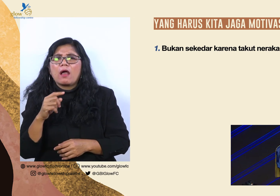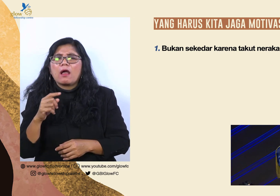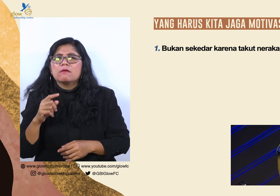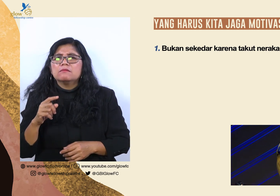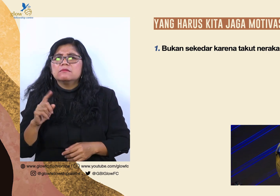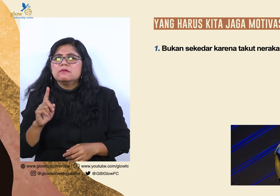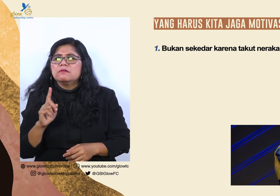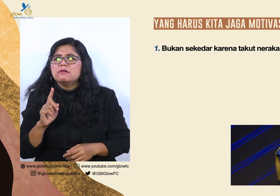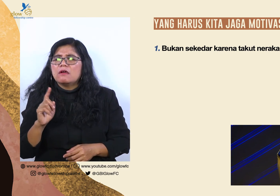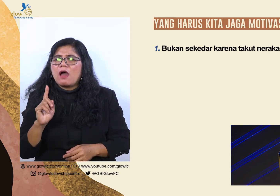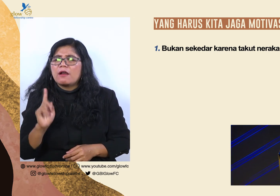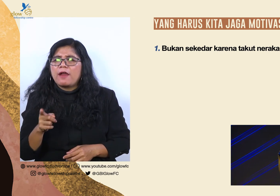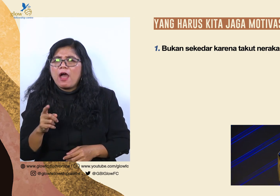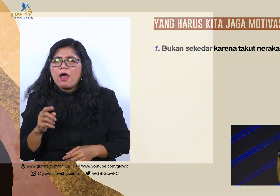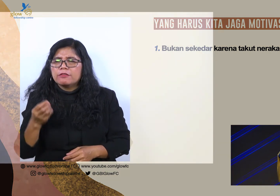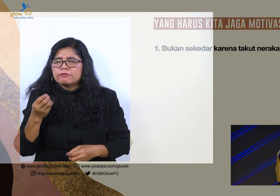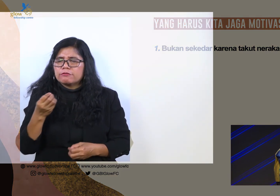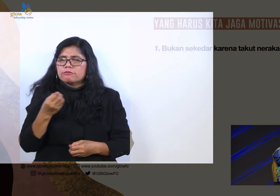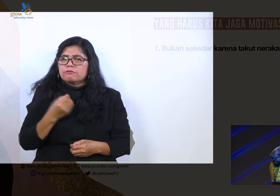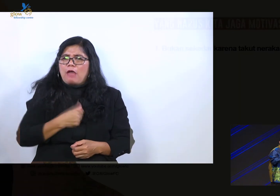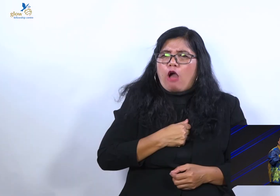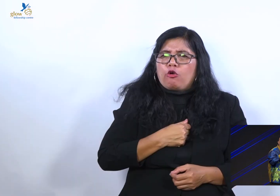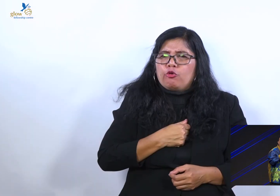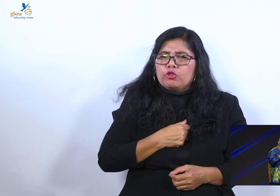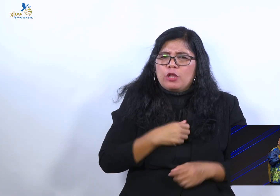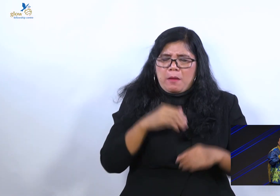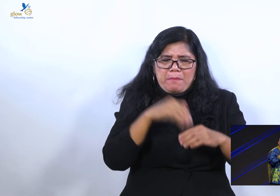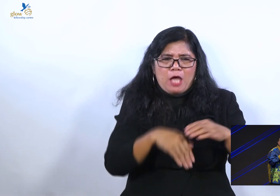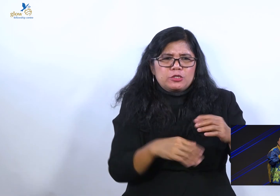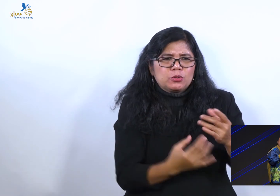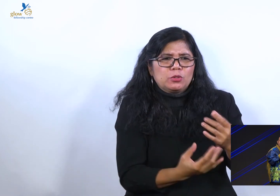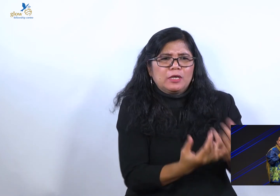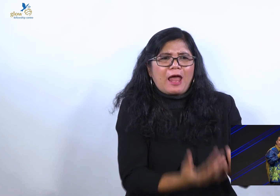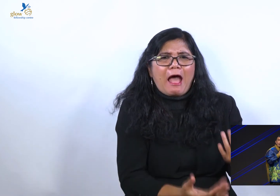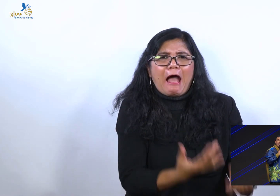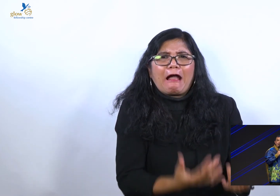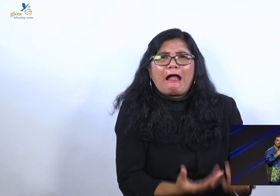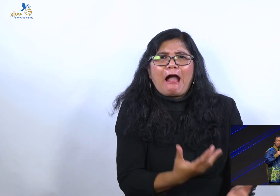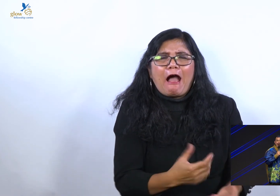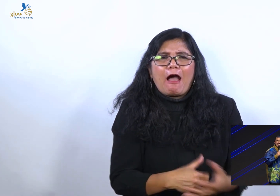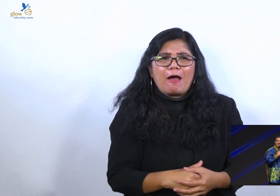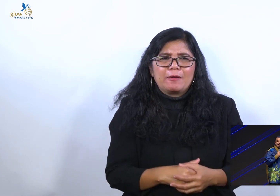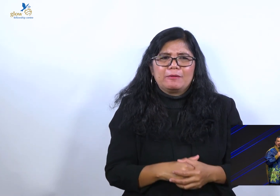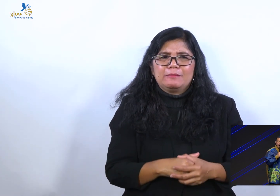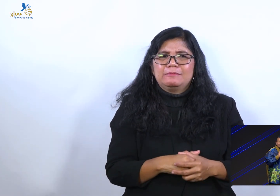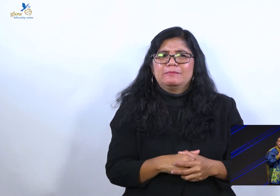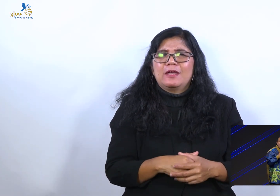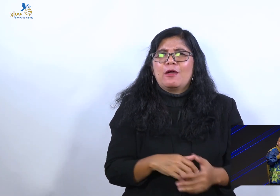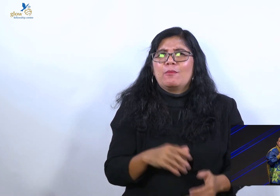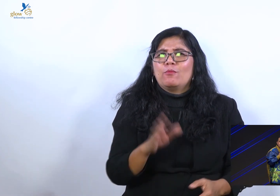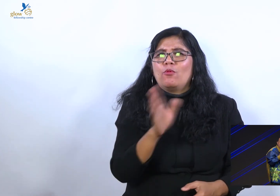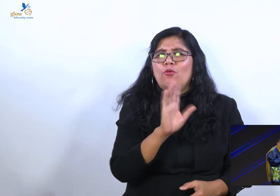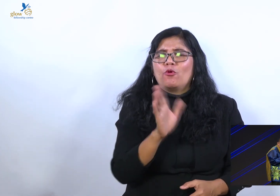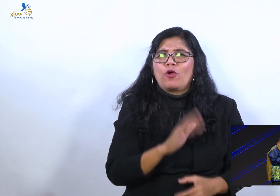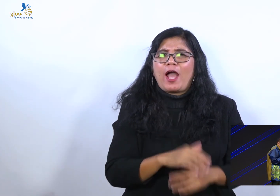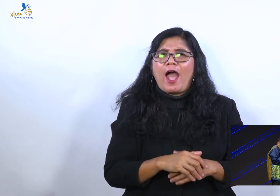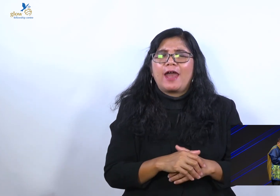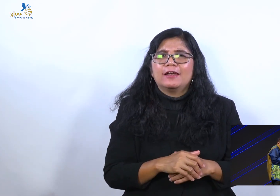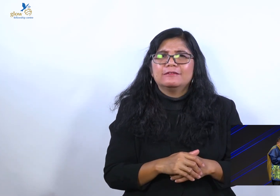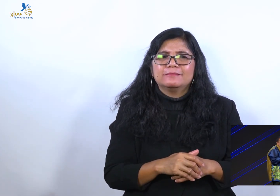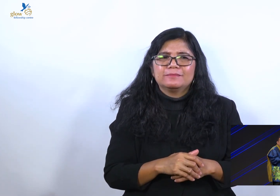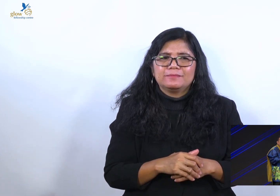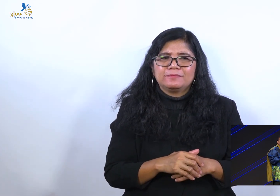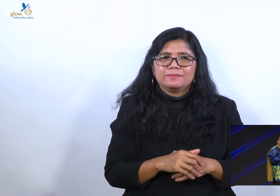kenapa kamu melayani? Ih ngeri. Nanti kalau tidak melayani, digorok di neraka. Dipanggang di neraka. Dibakar.